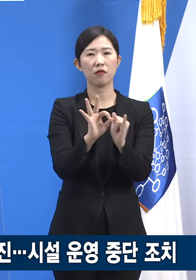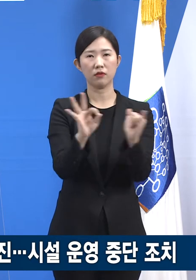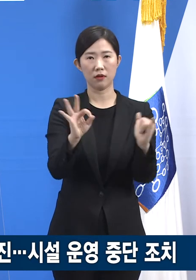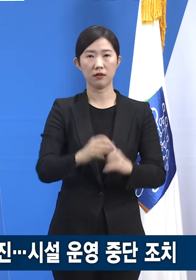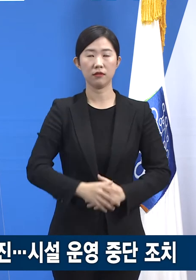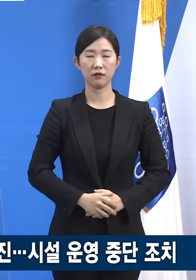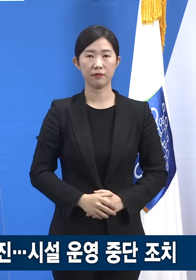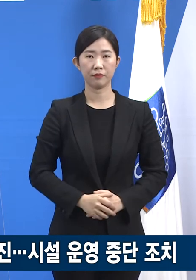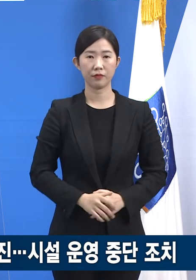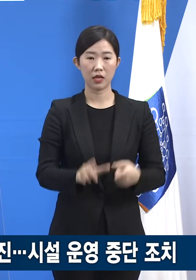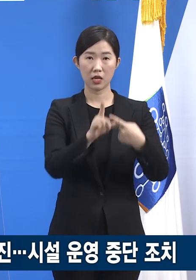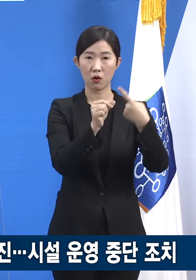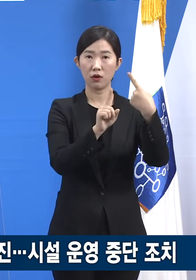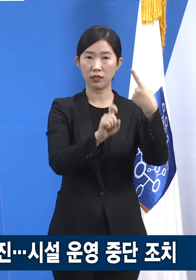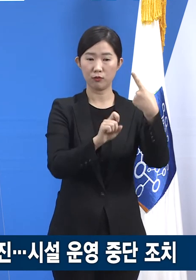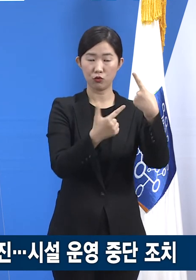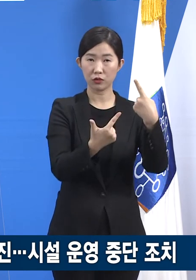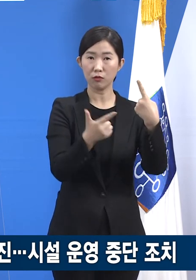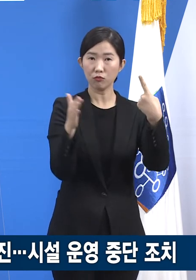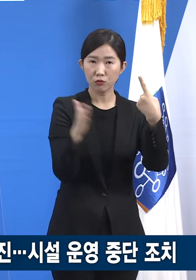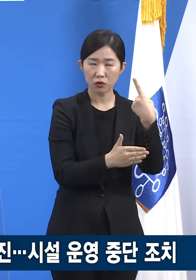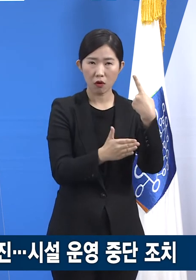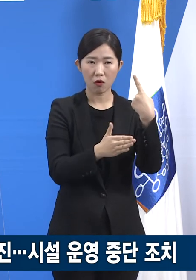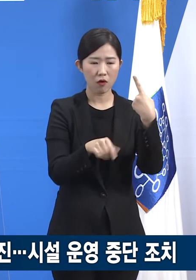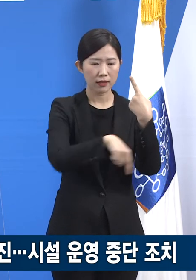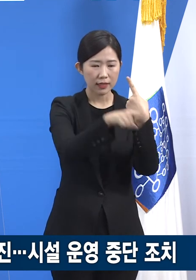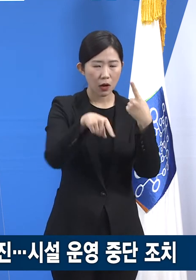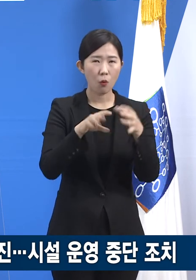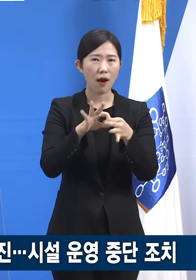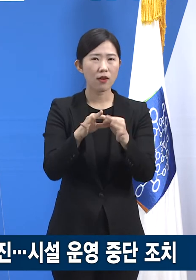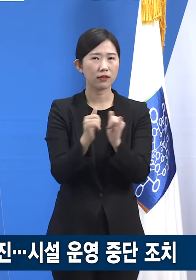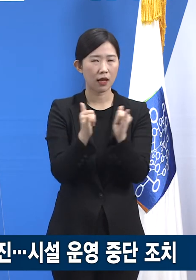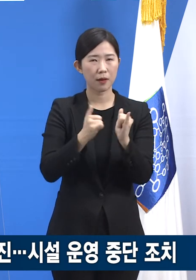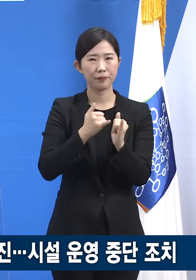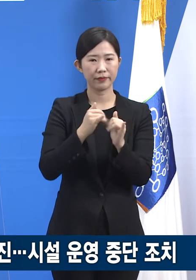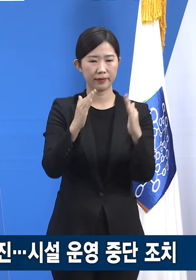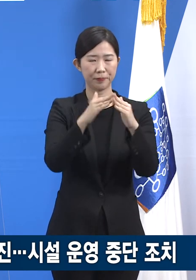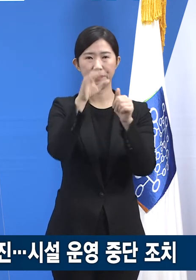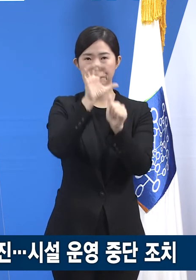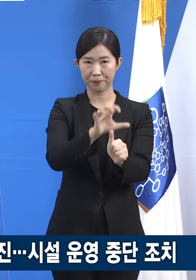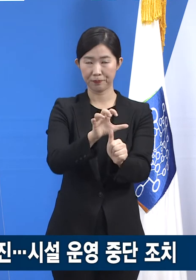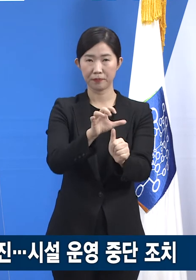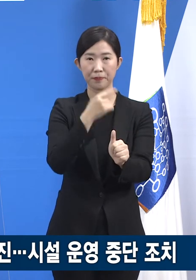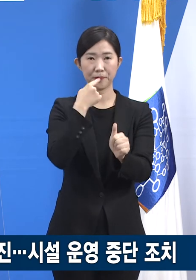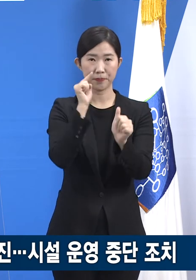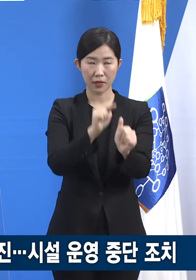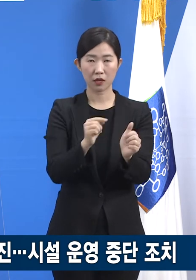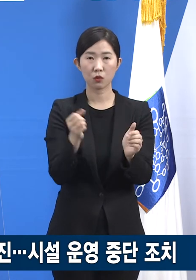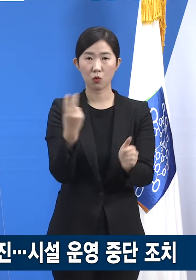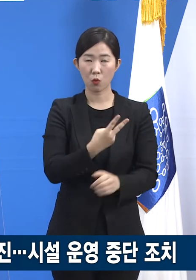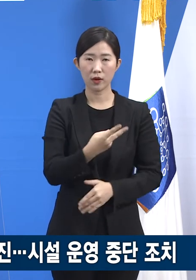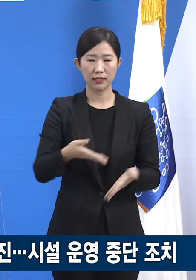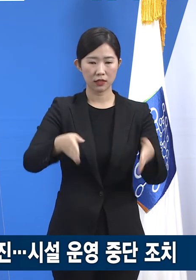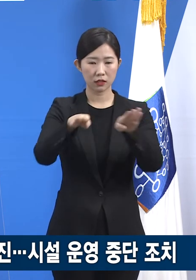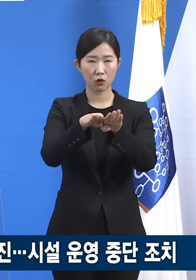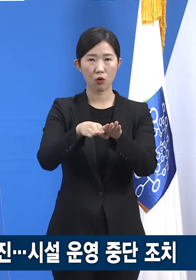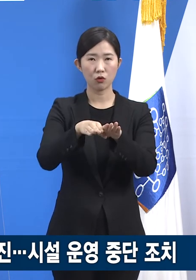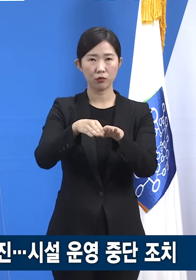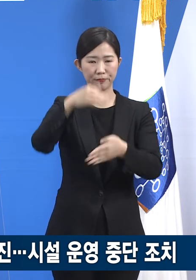16일부터 관련자 전원, 자가격리 조치하였고 시설 운영은 중단 조치하였습니다.